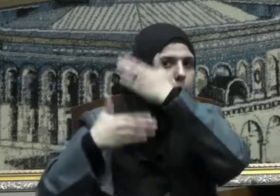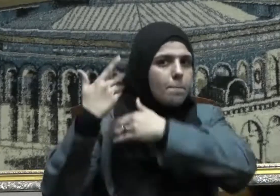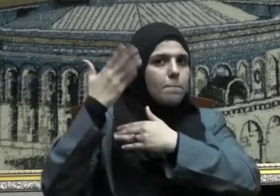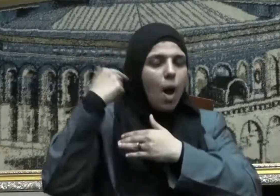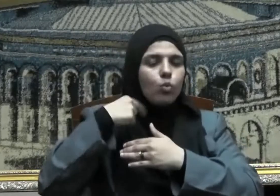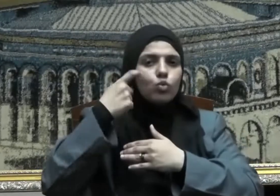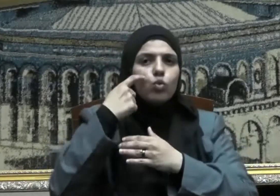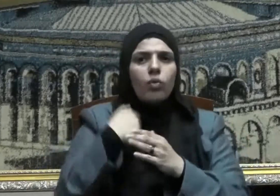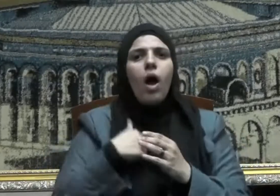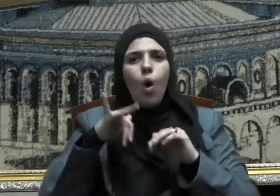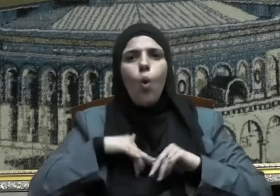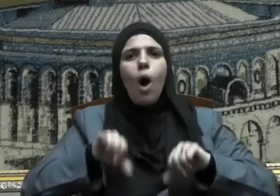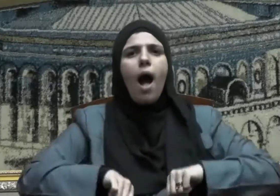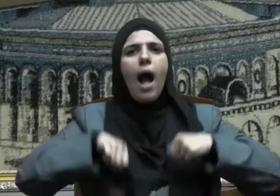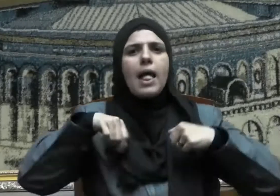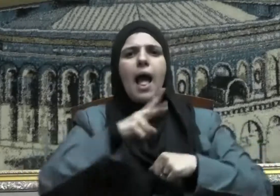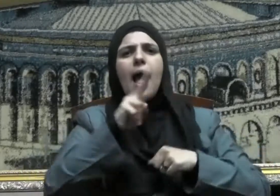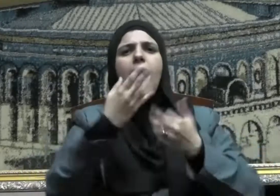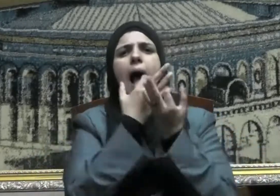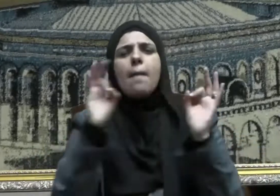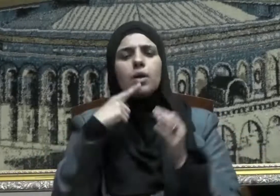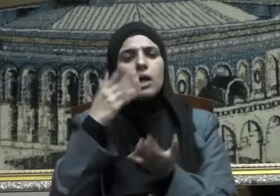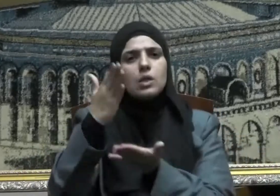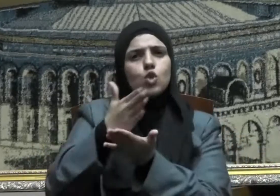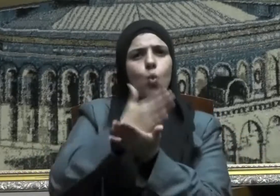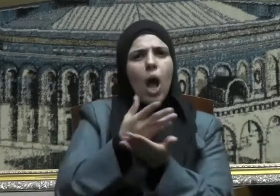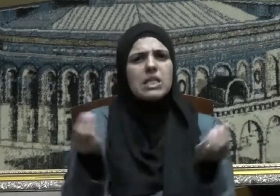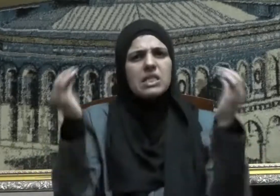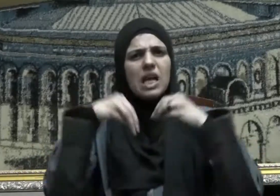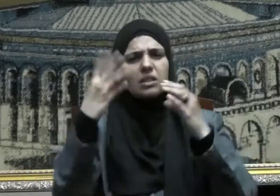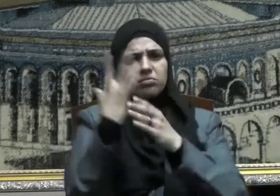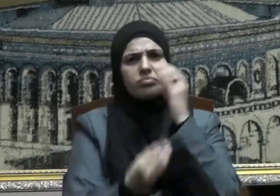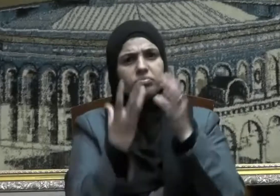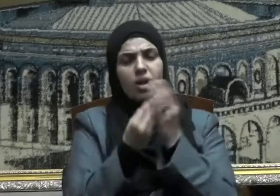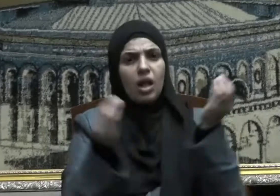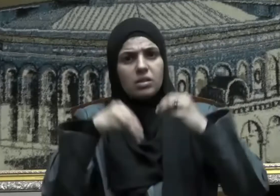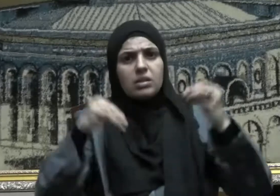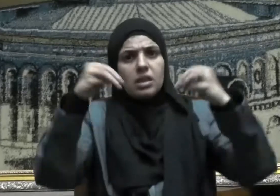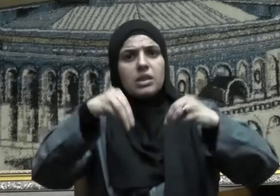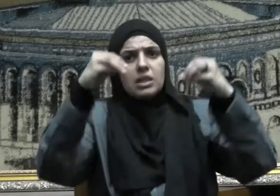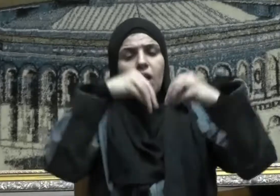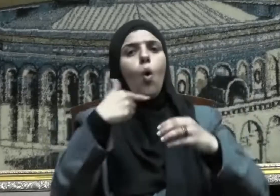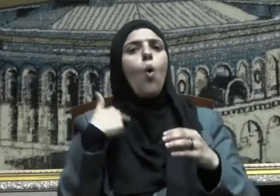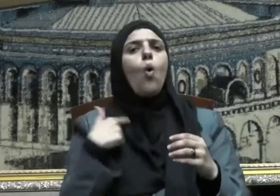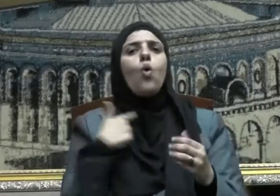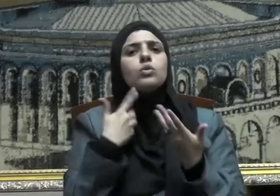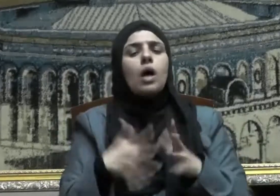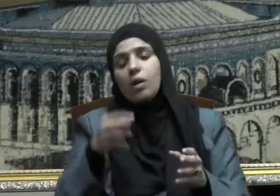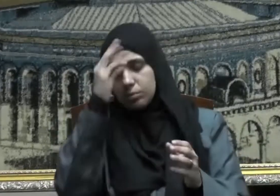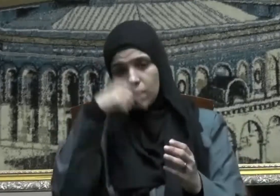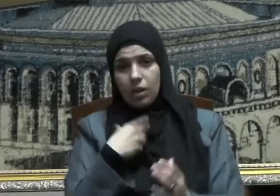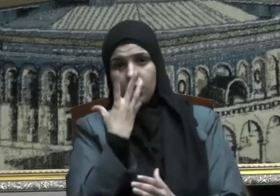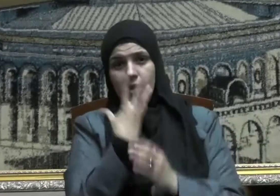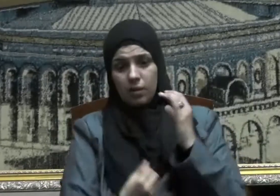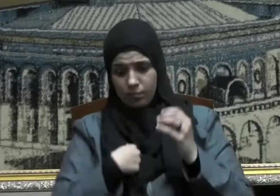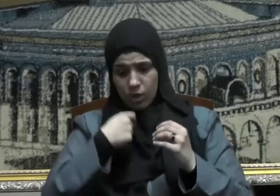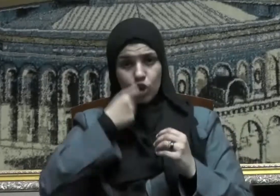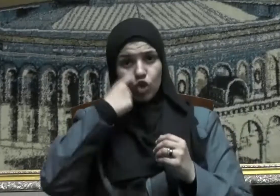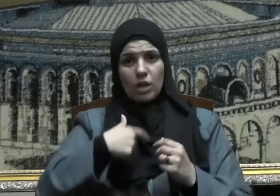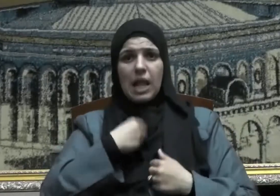الحسبان في كل جوانب العملية السكانية فما استحق أن يولد من عاش